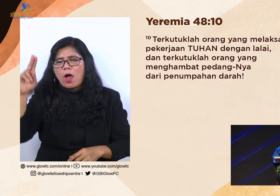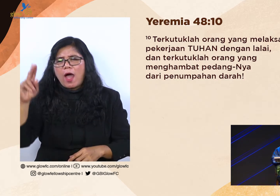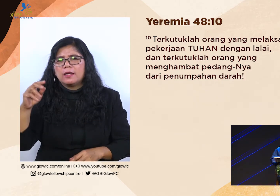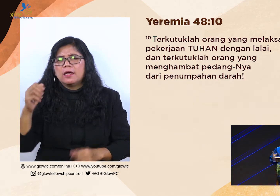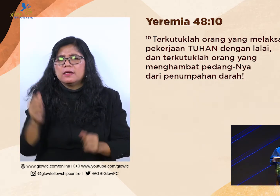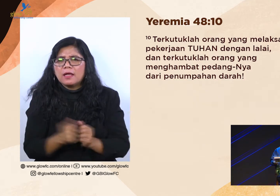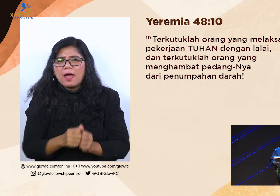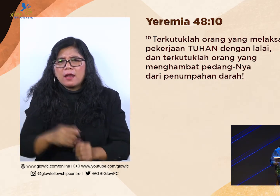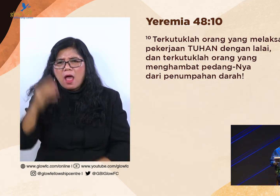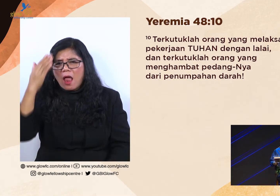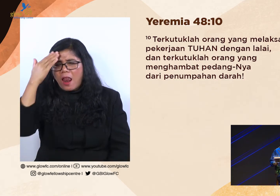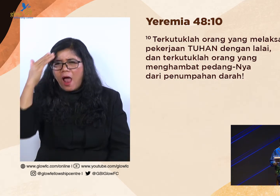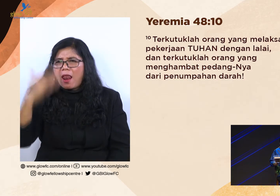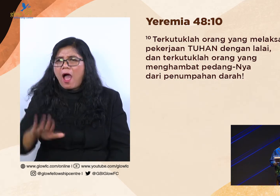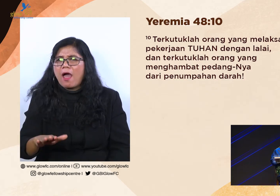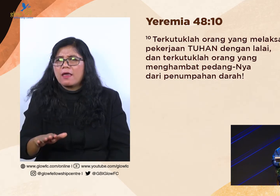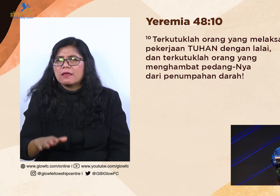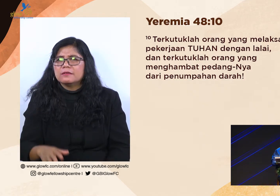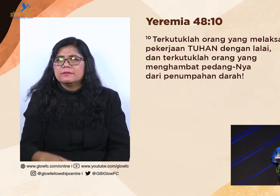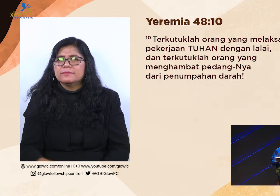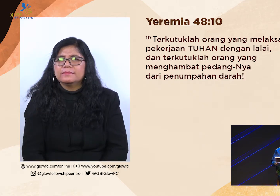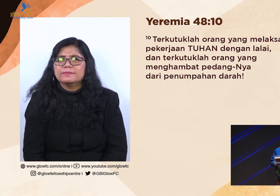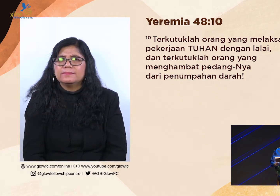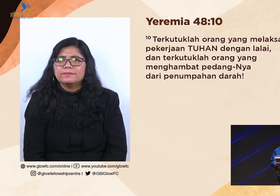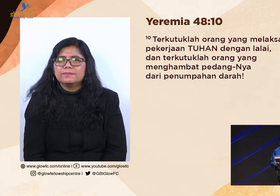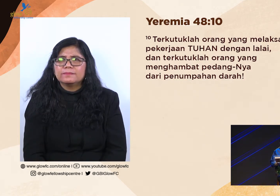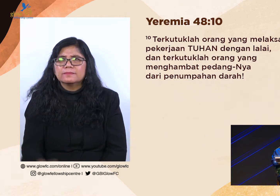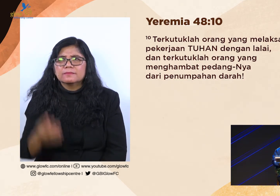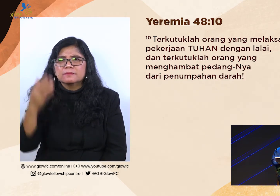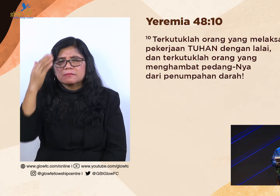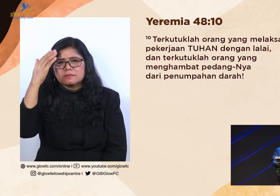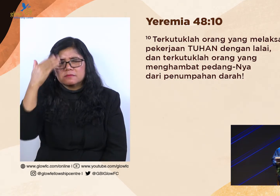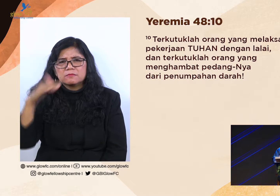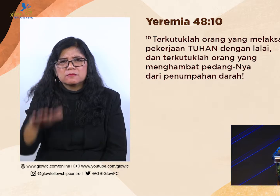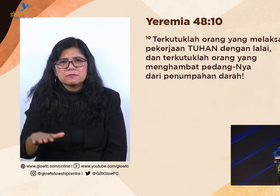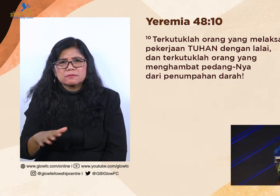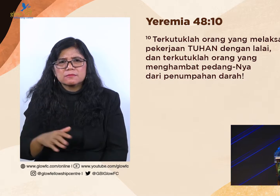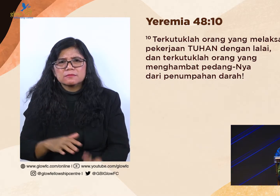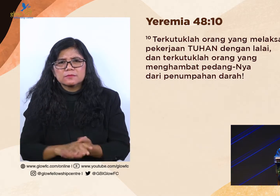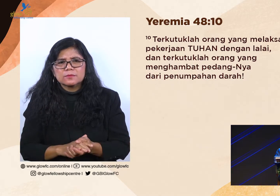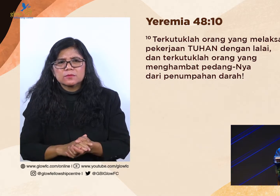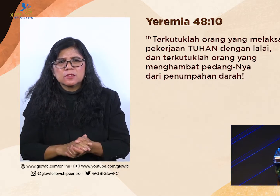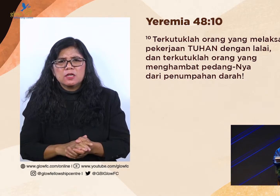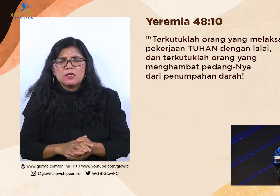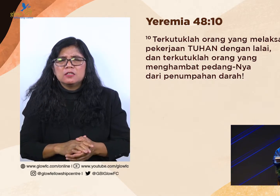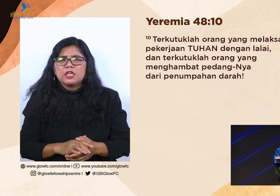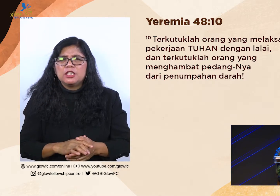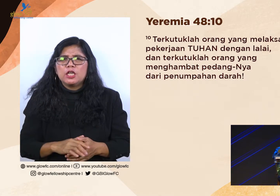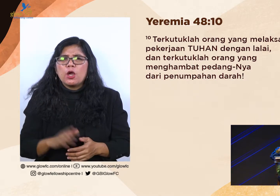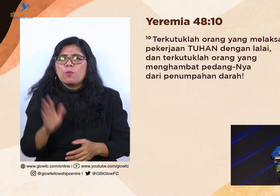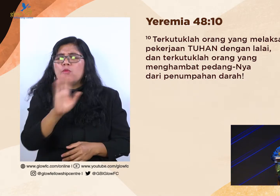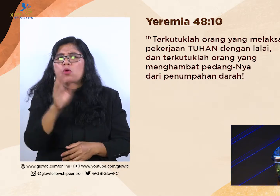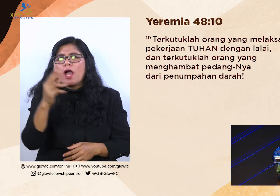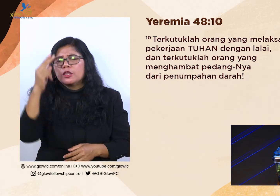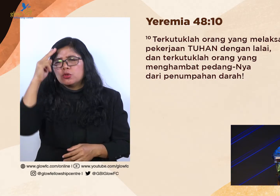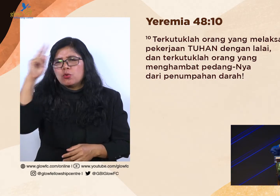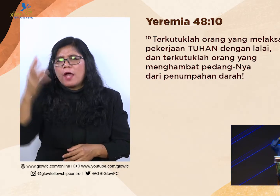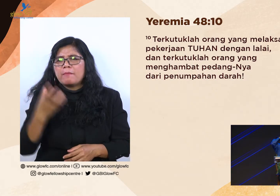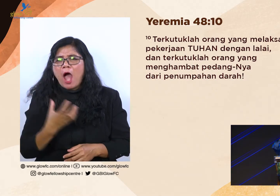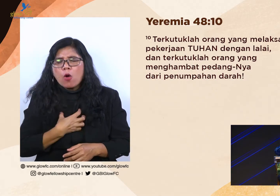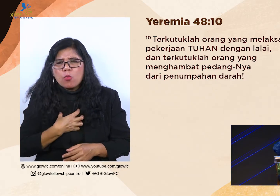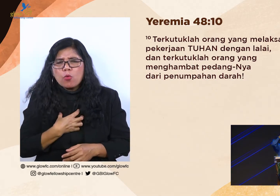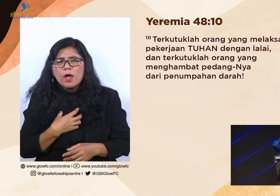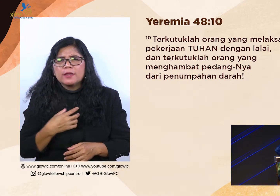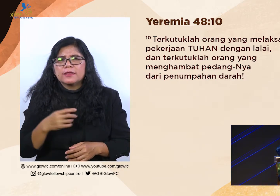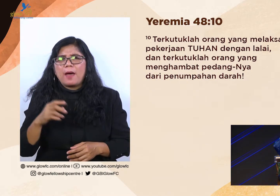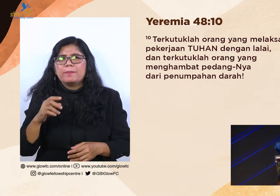Artinya apa? Tidak sesuai dengan apa yang Tuhan mau, tidak sesuai dengan apa yang Tuhan perintahkan. Tidak sesuai dengan apa yang Tuhan mau kehendaki, yang dia kerjakan